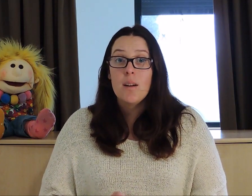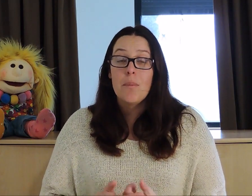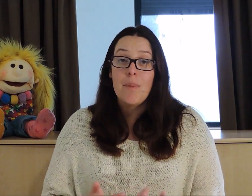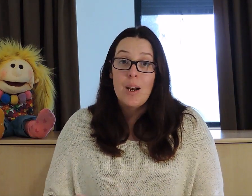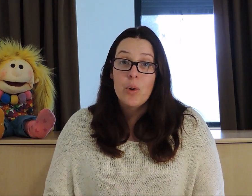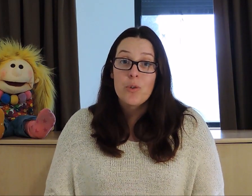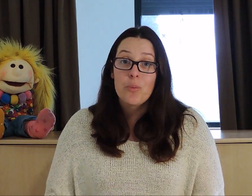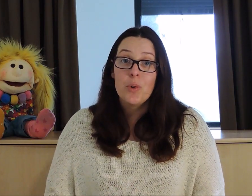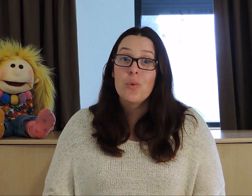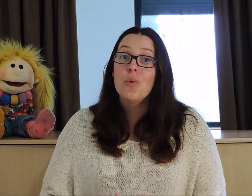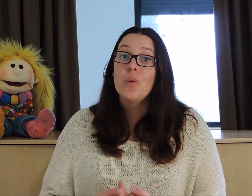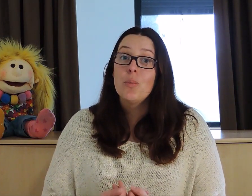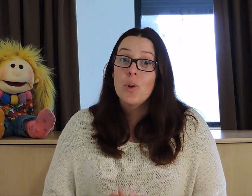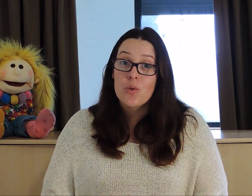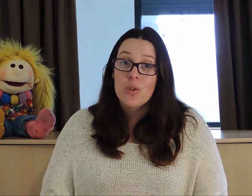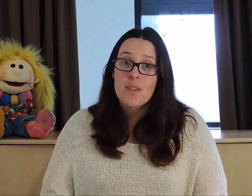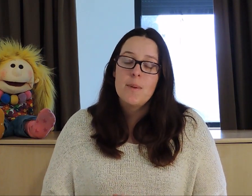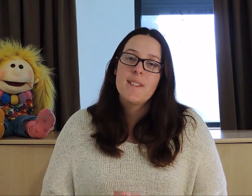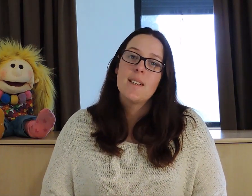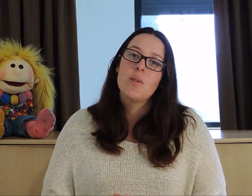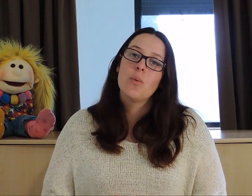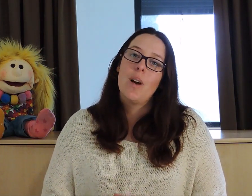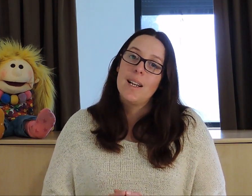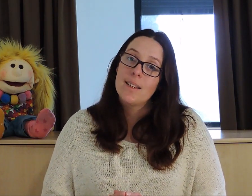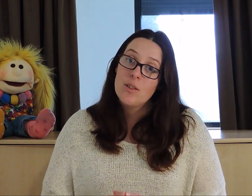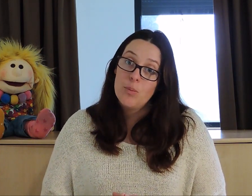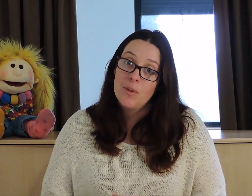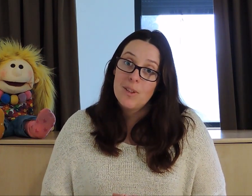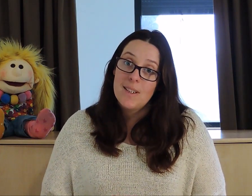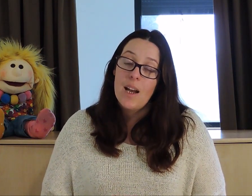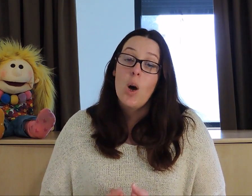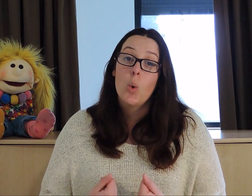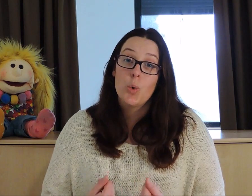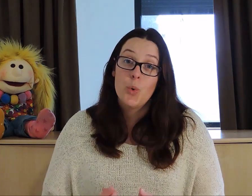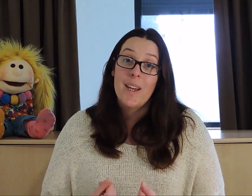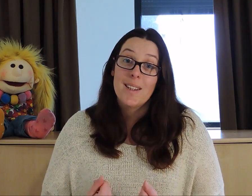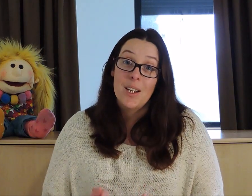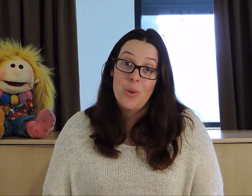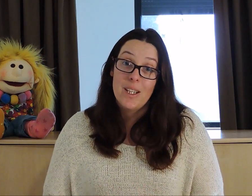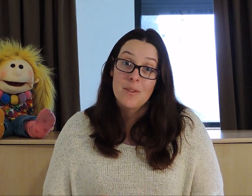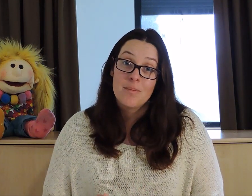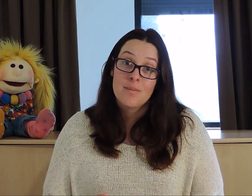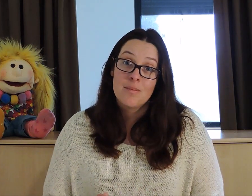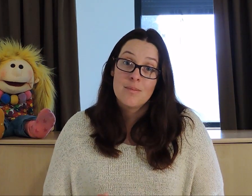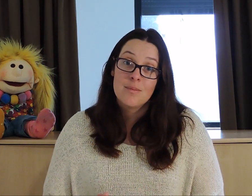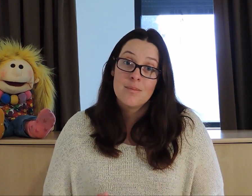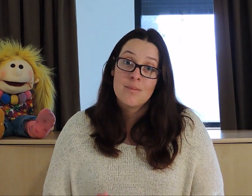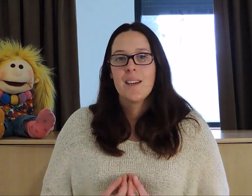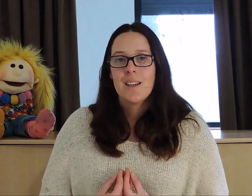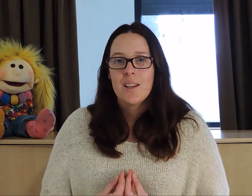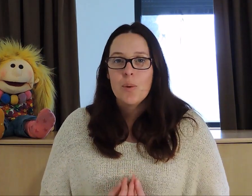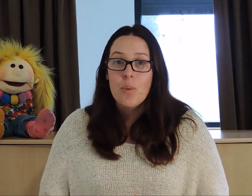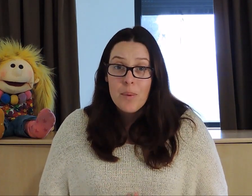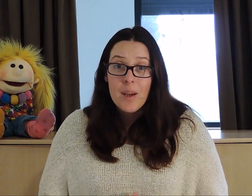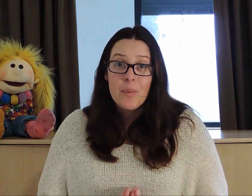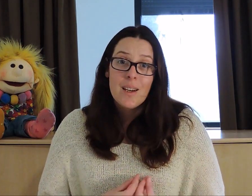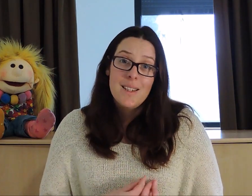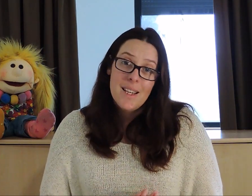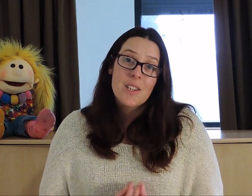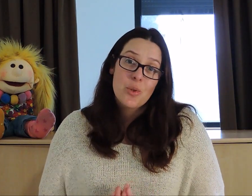malheureusement de nombreuses sensibilisations à la trisomie 21 ont dû être annulées. Moi-même hier